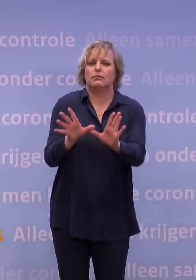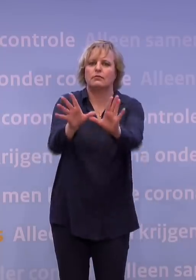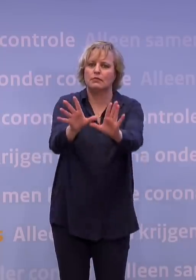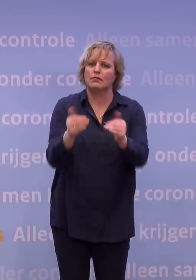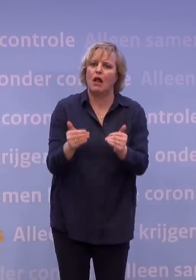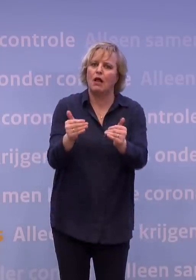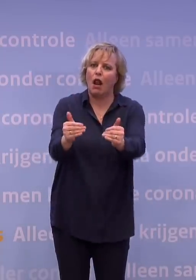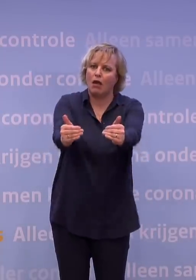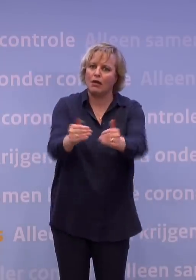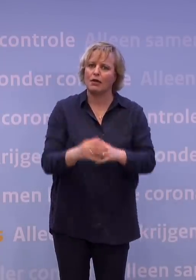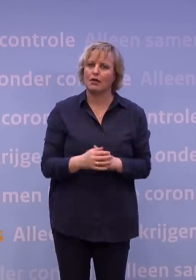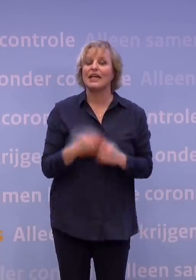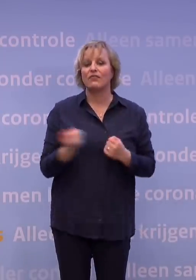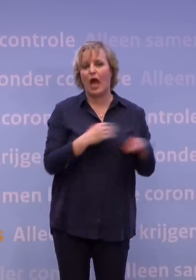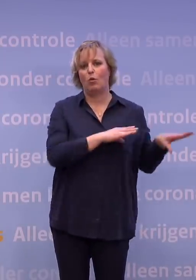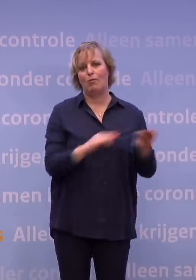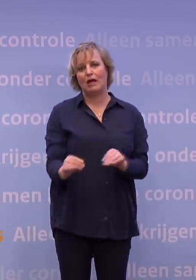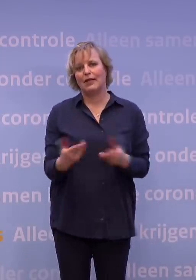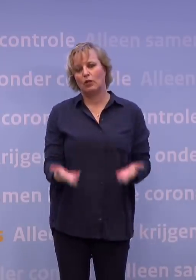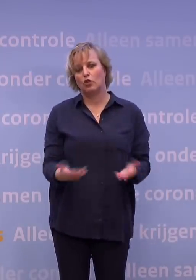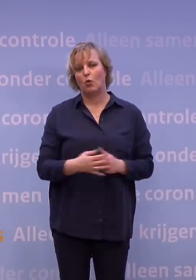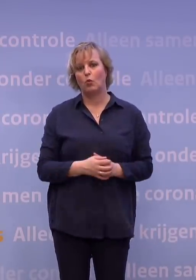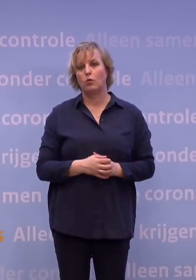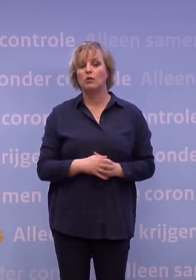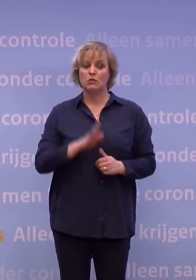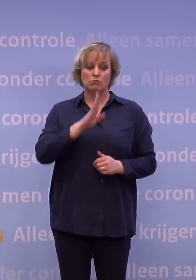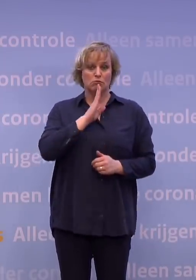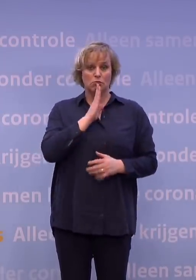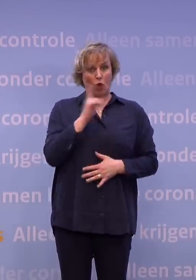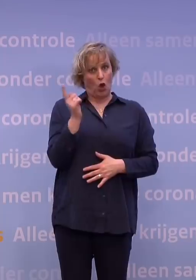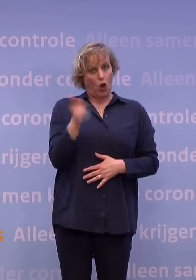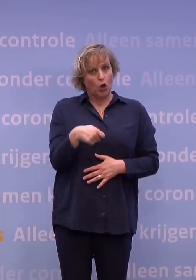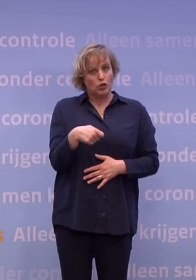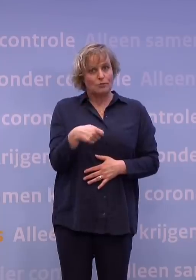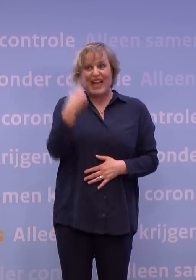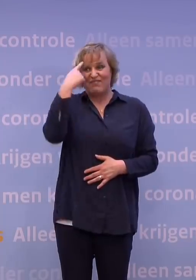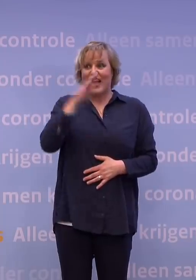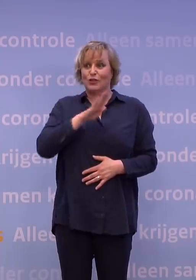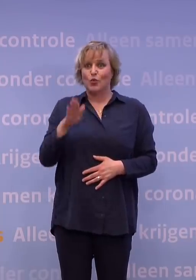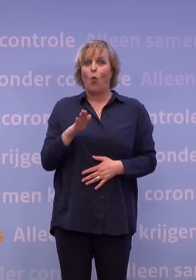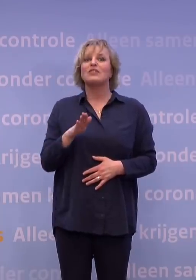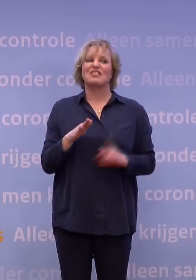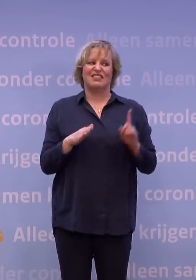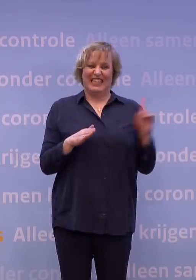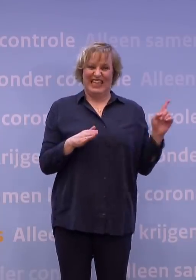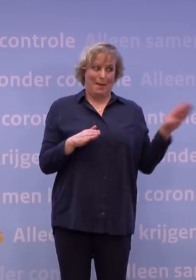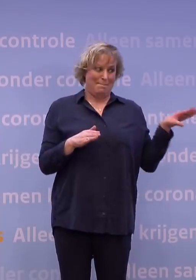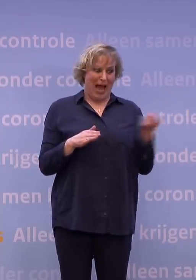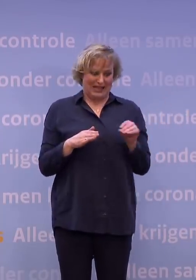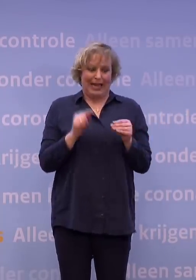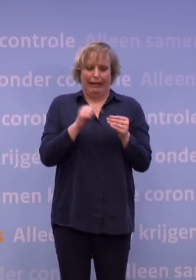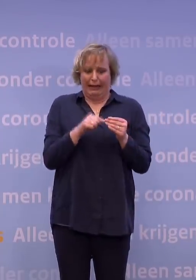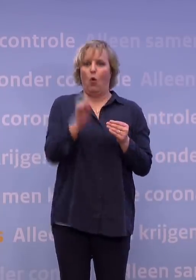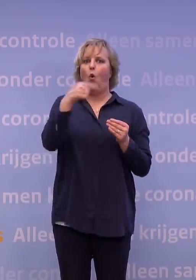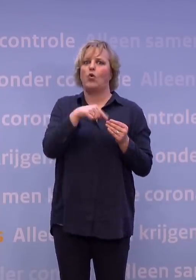nemen we deze maatregel. En als dat lukt, dan zullen we natuurlijk nooit weten of dit exact de maatregel was die dat voor elkaar heeft